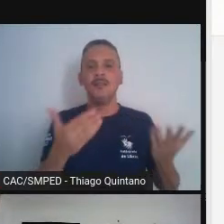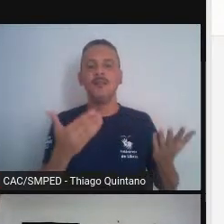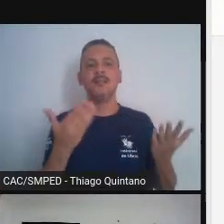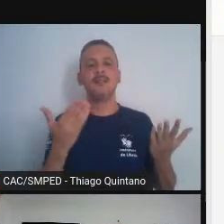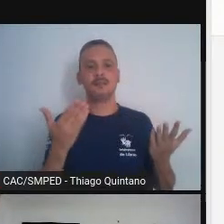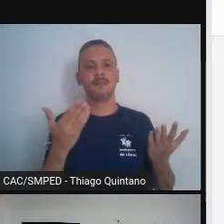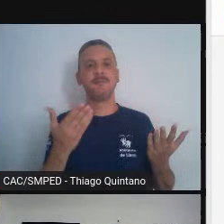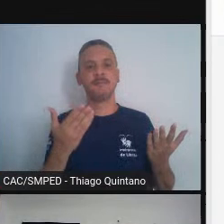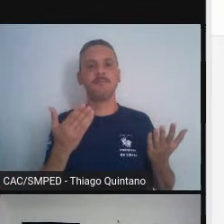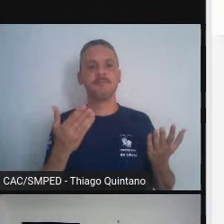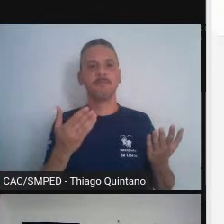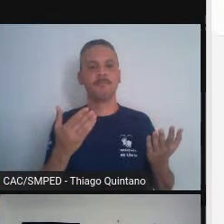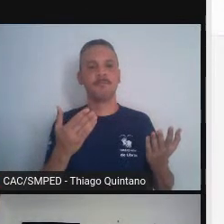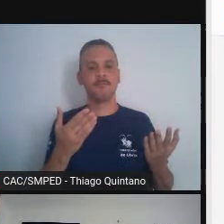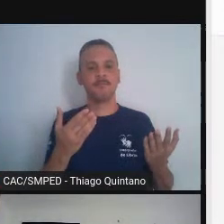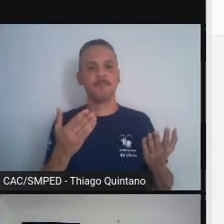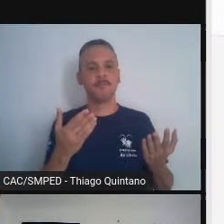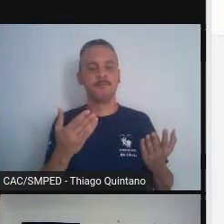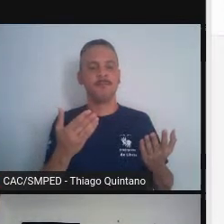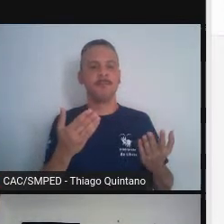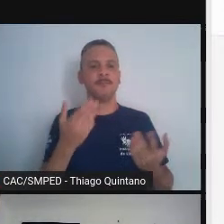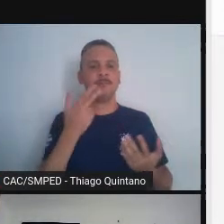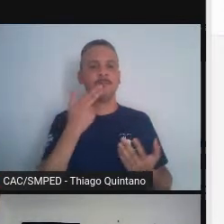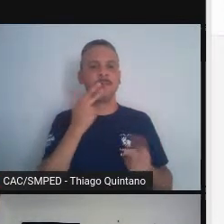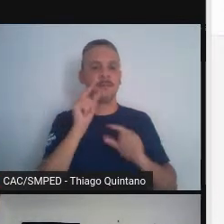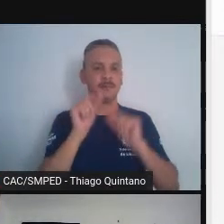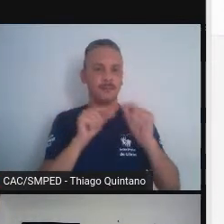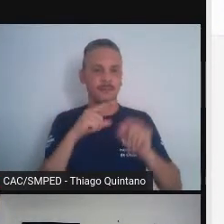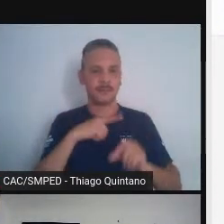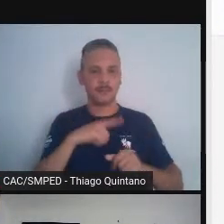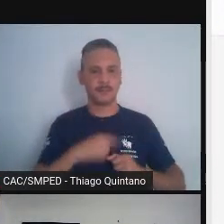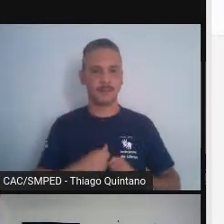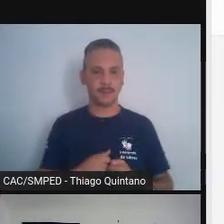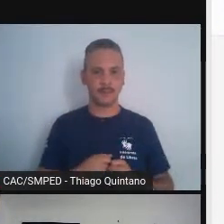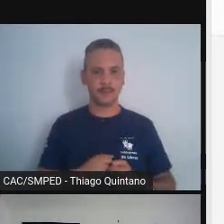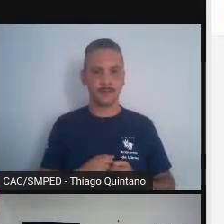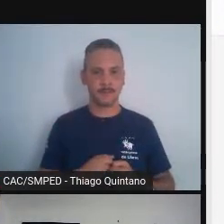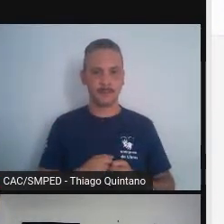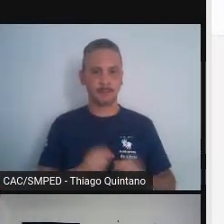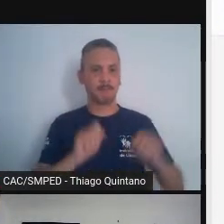como eu disse, como é que é o negócio aqui que não quer.